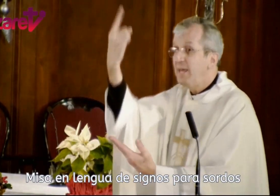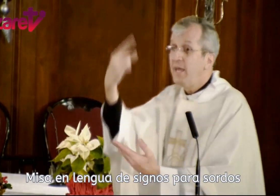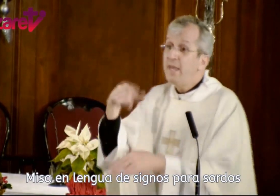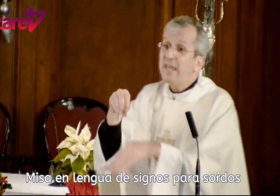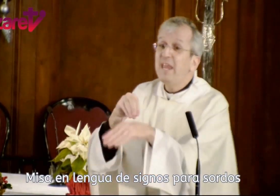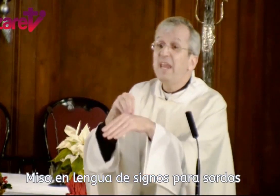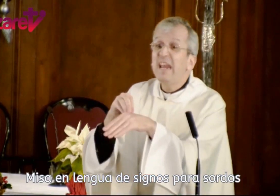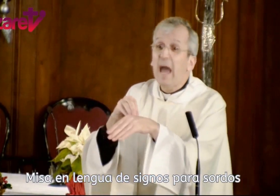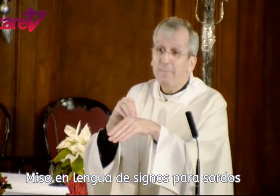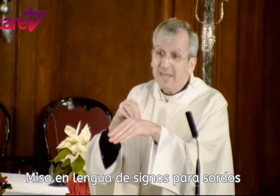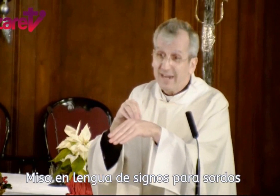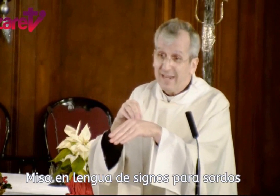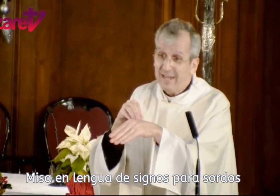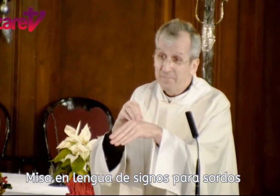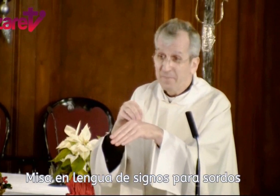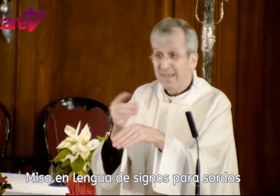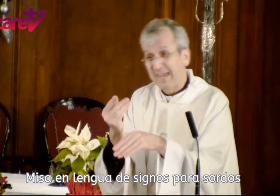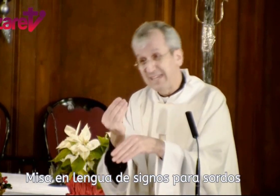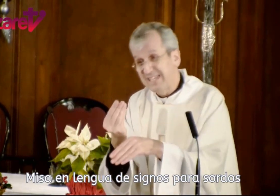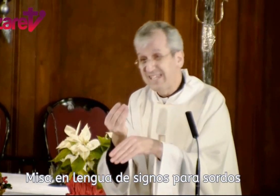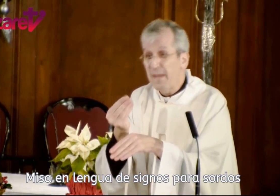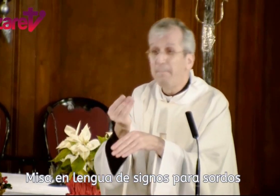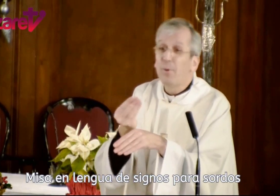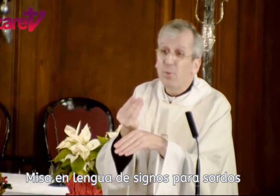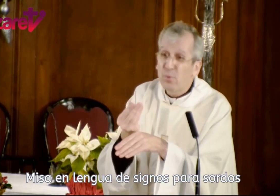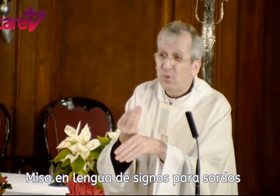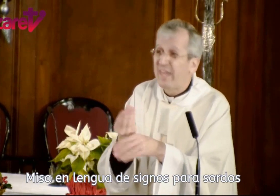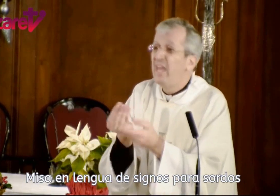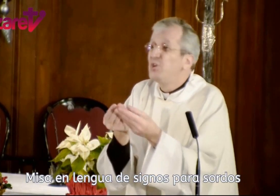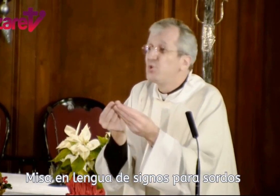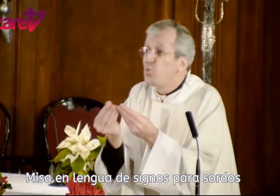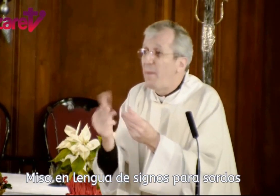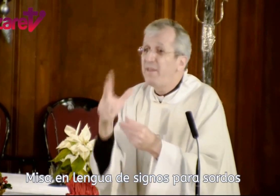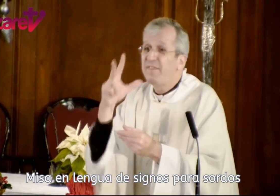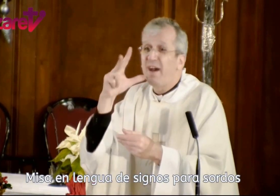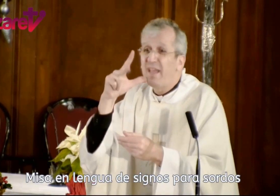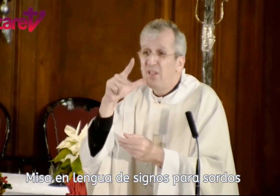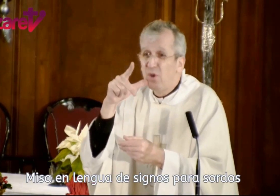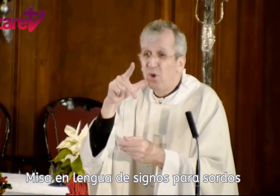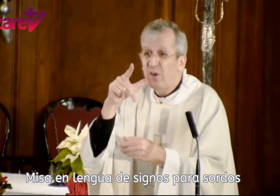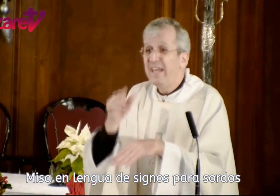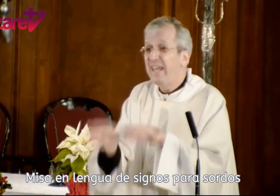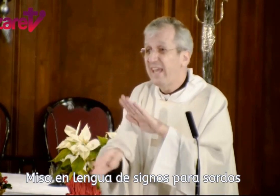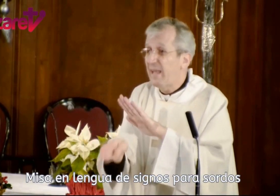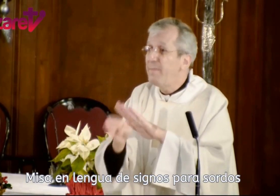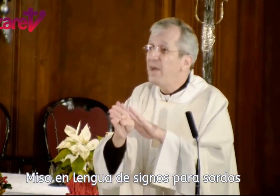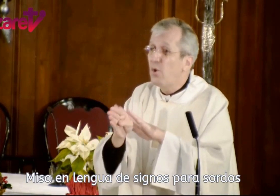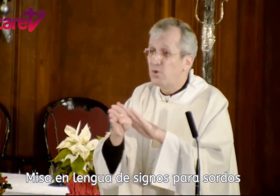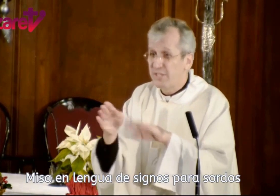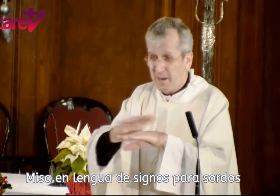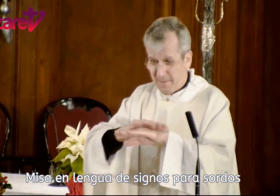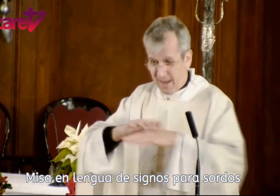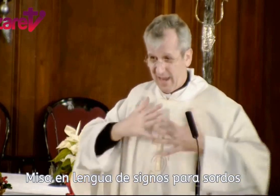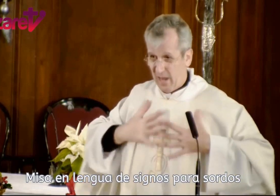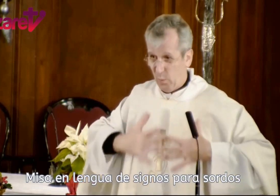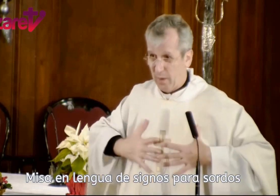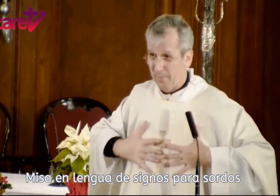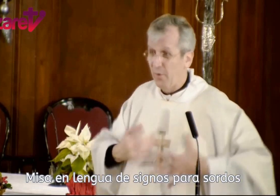y la mirra, que es ese producto que suaviza el dolor y que también conserva el cuerpo,